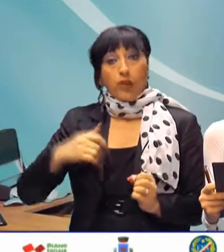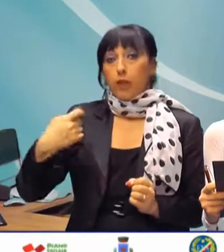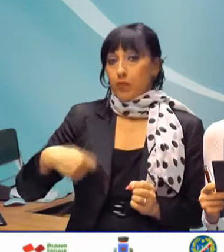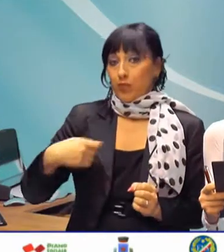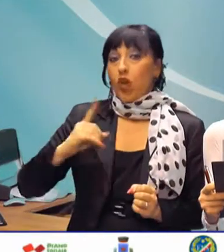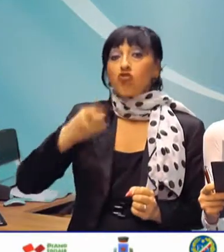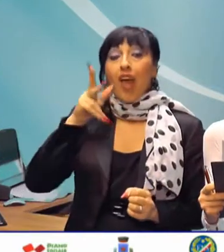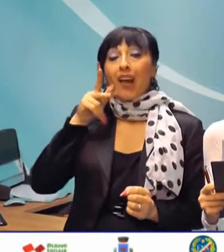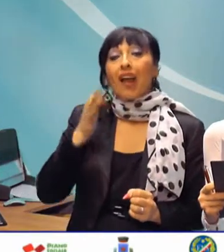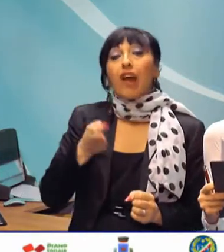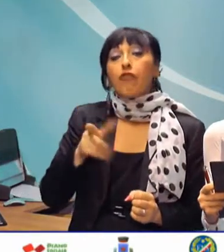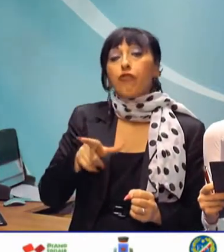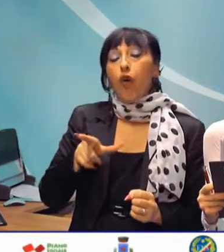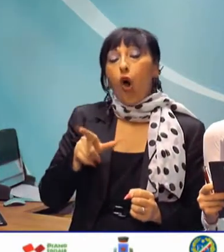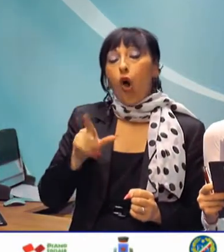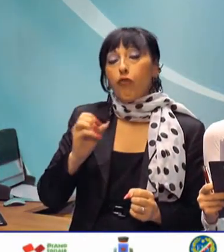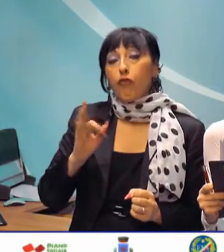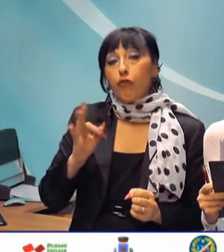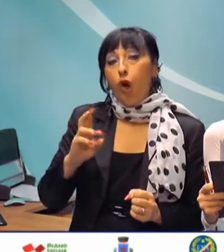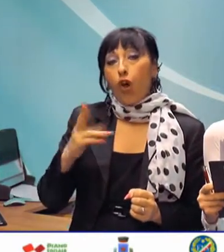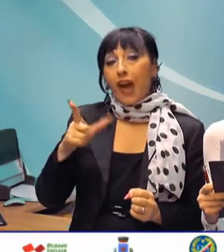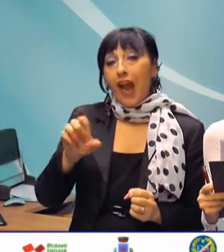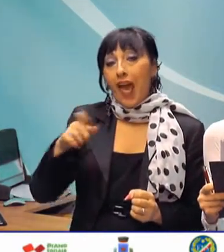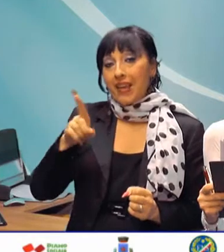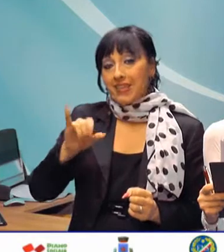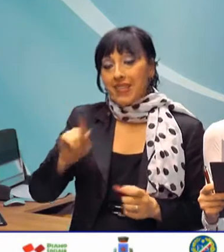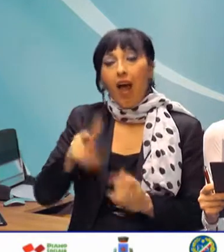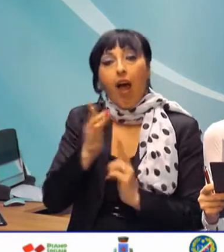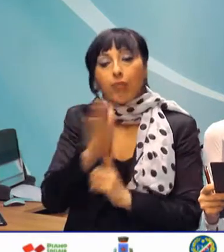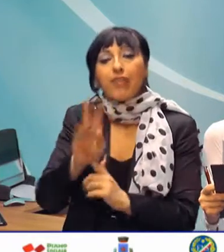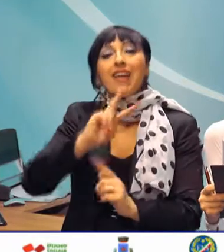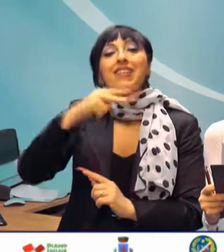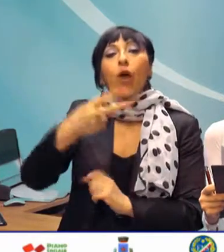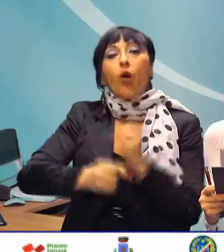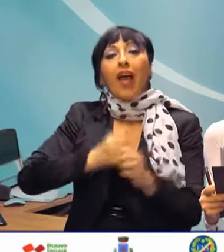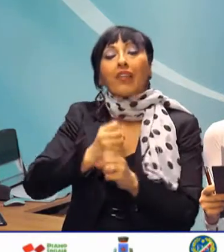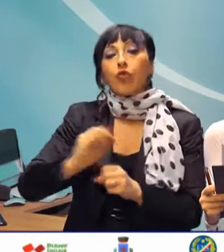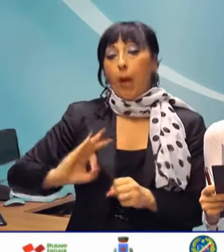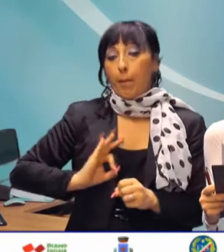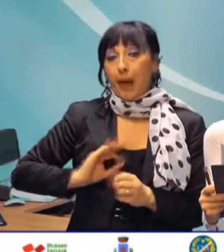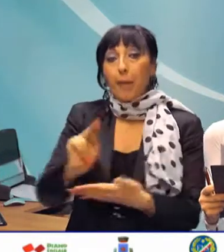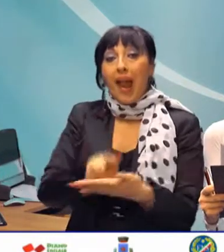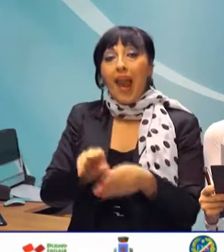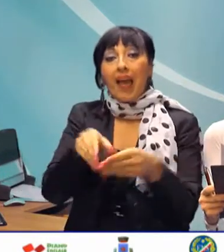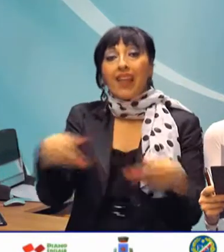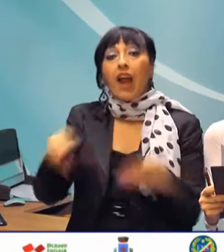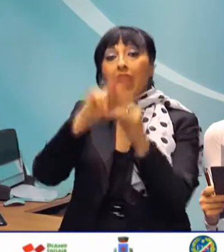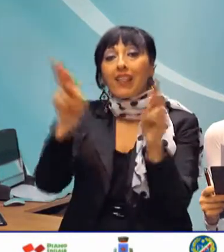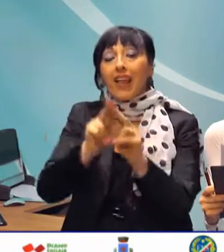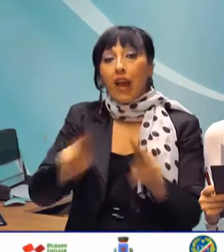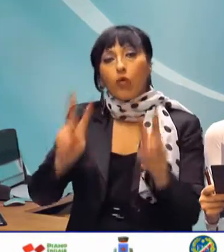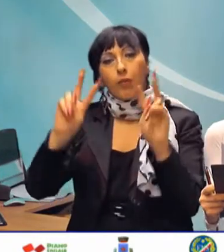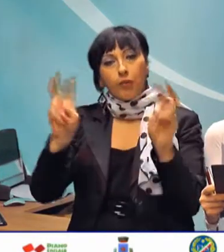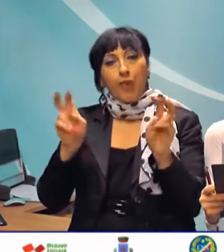Gerarda Forlenza, ha presentato al pubblico la seconda edizione del premio letterario internazionale L